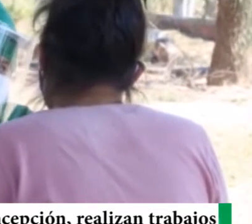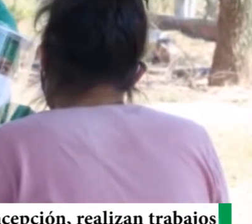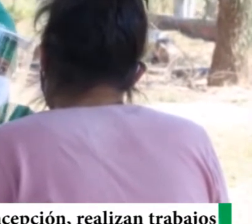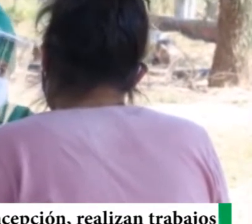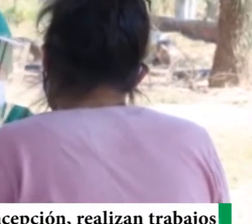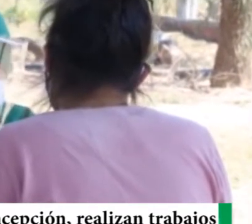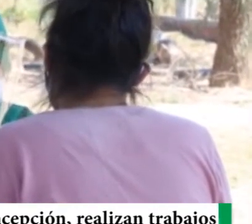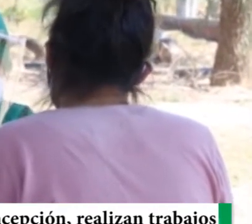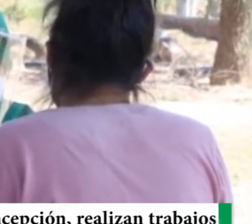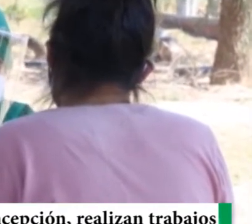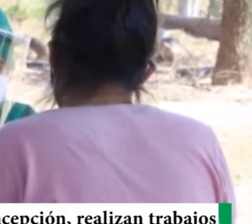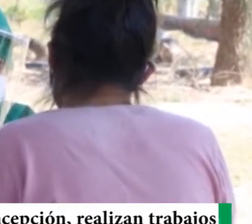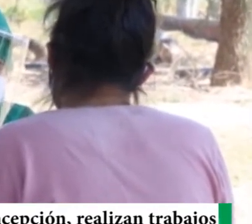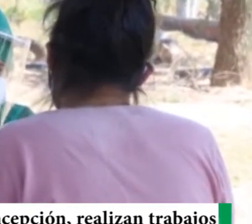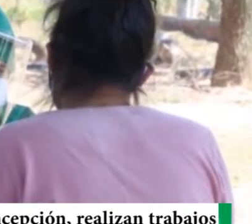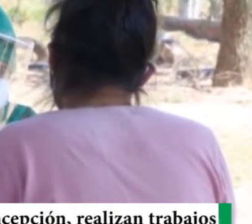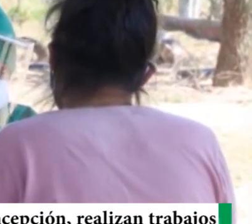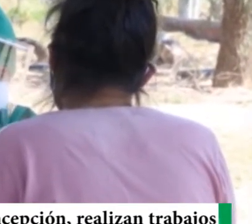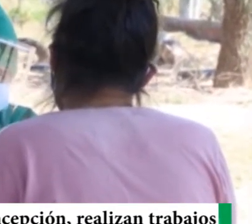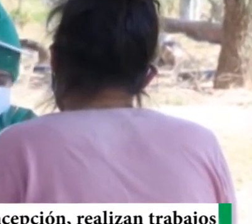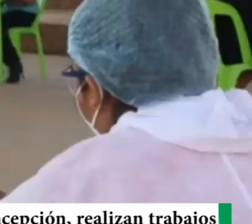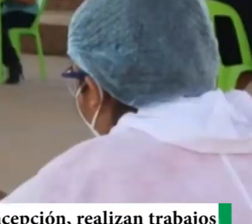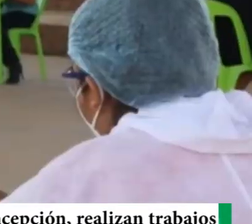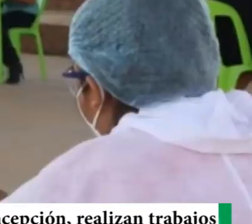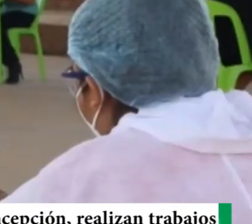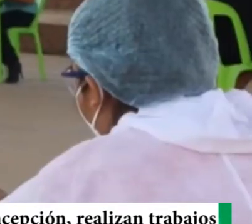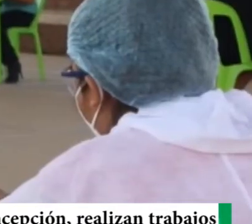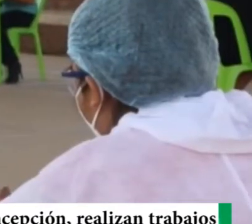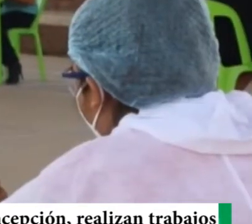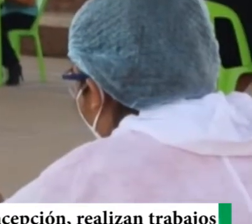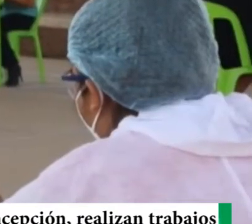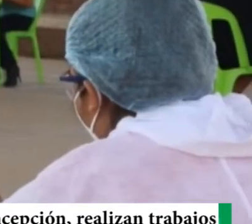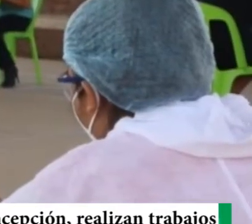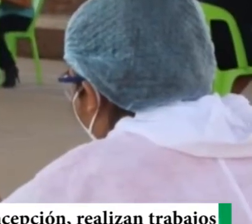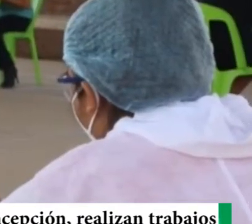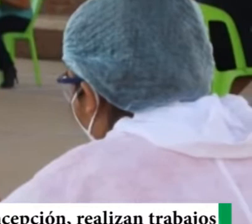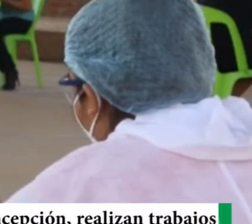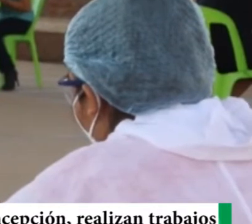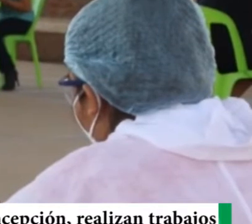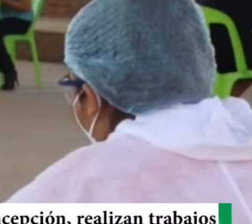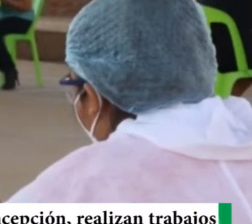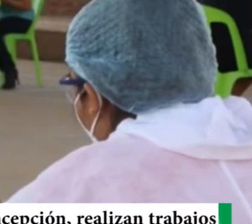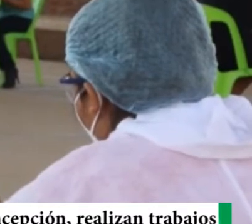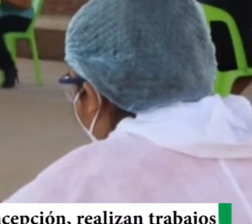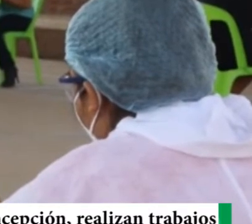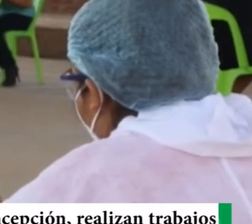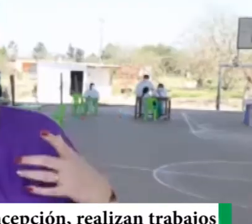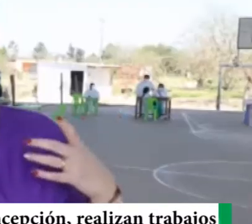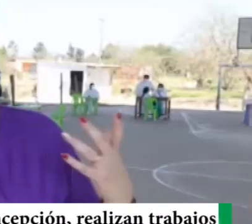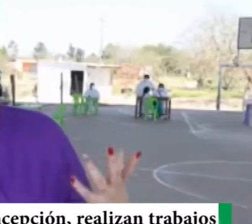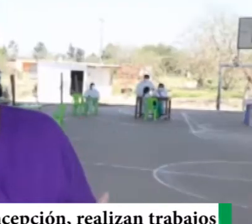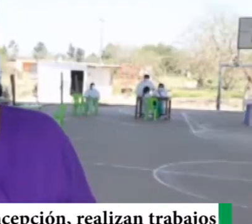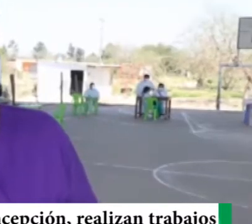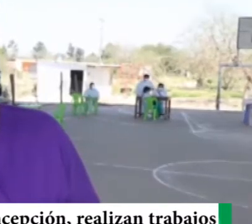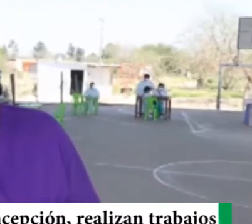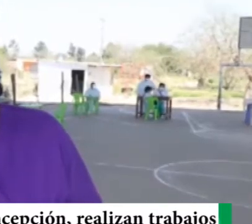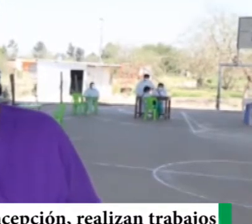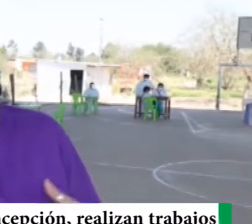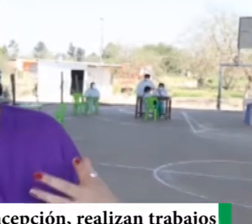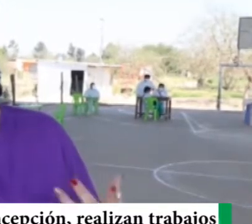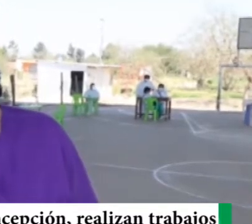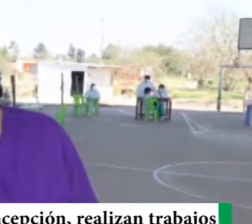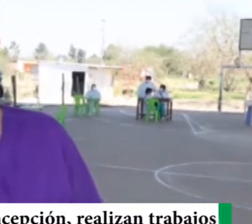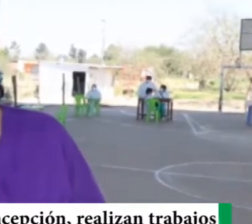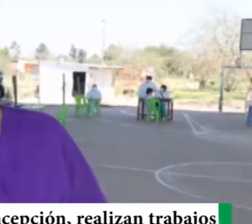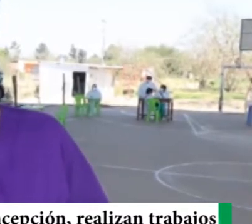para poder brindar, la atención oportuna, para que puedan acercarse, a los vecinos, que tengan, alguna molestia, que tengan, alguna sintomatología, o a veces, aunque sea una duda,